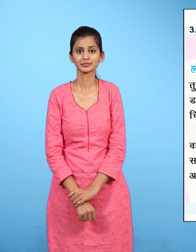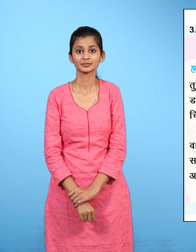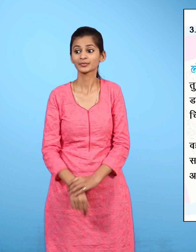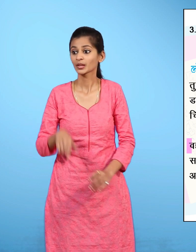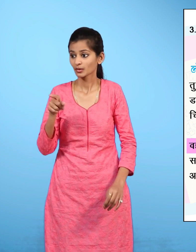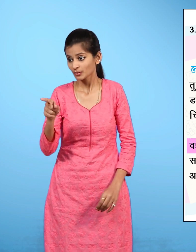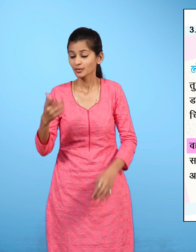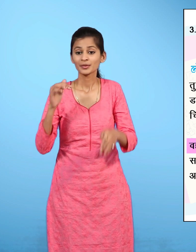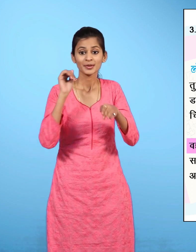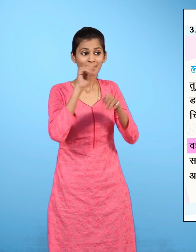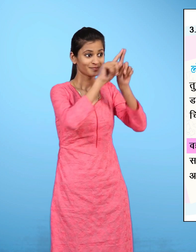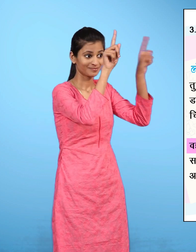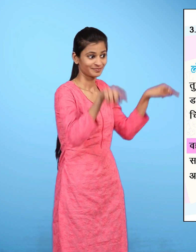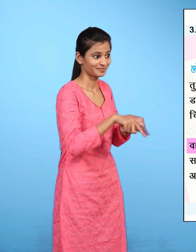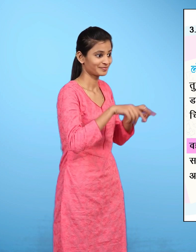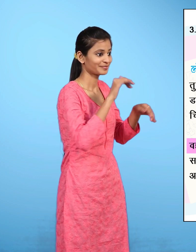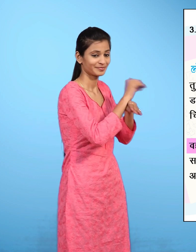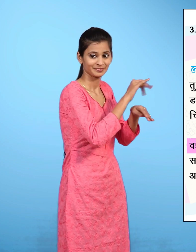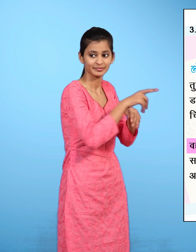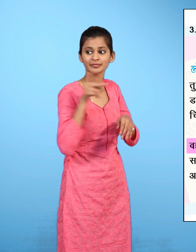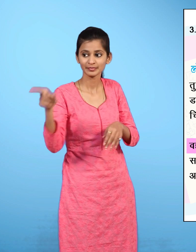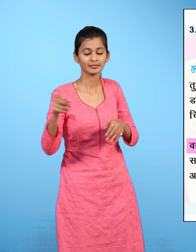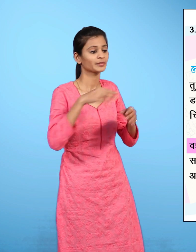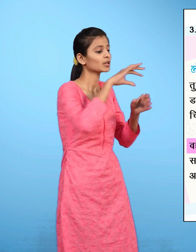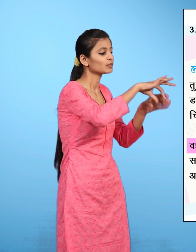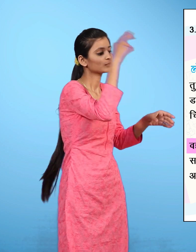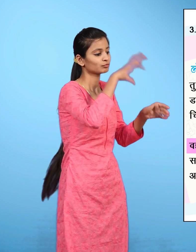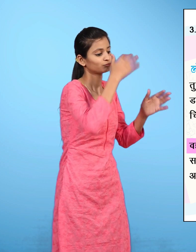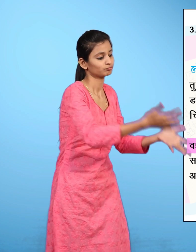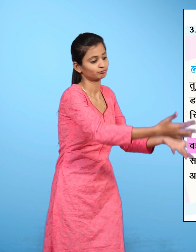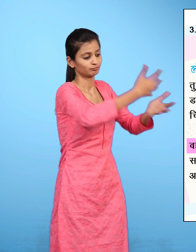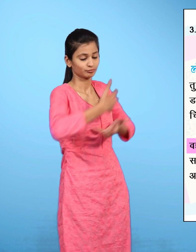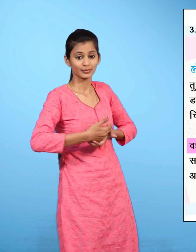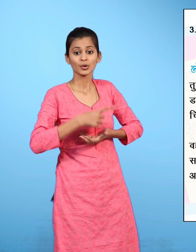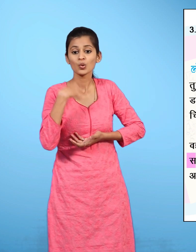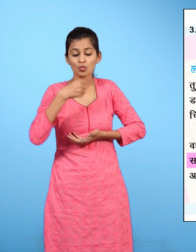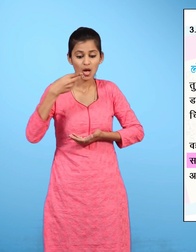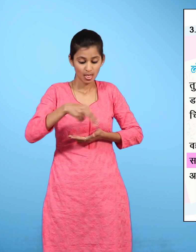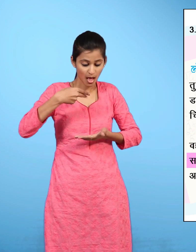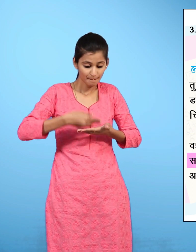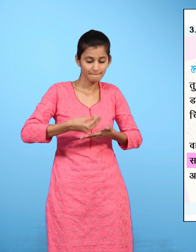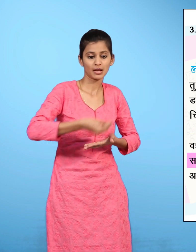वह पत्र पेटी से चिठीया निकाले और सब बच्चों को बाटे